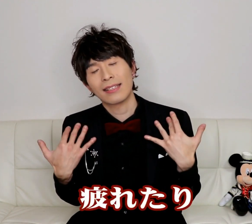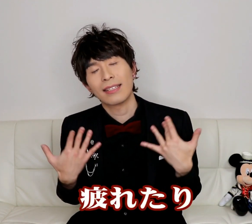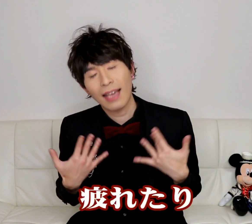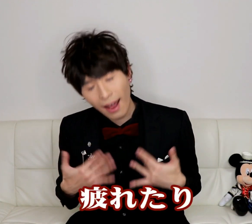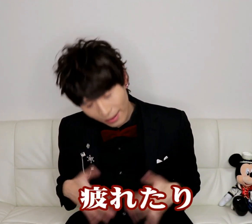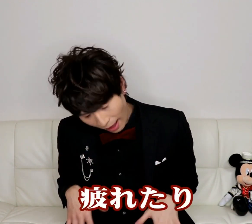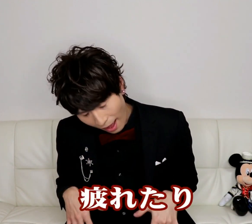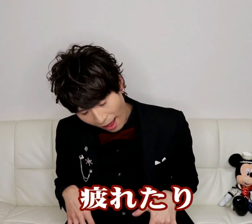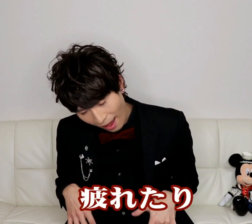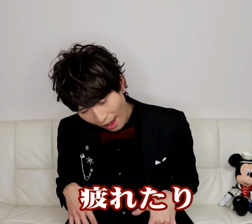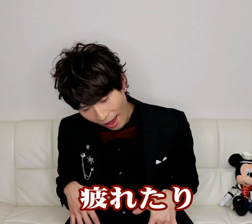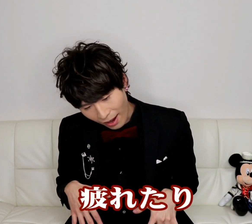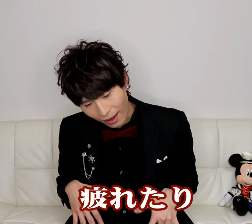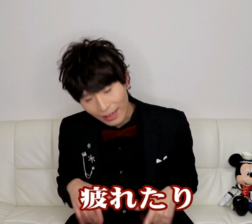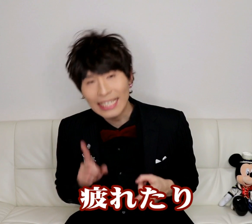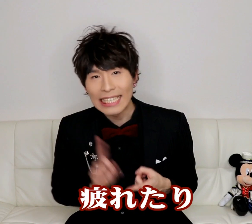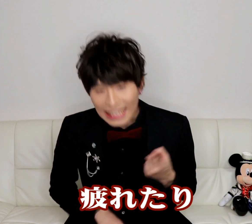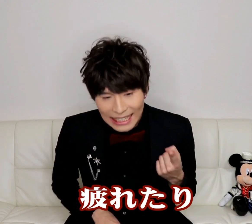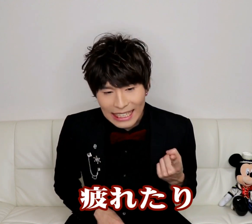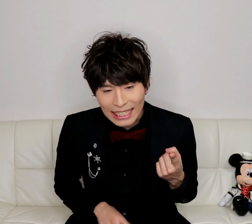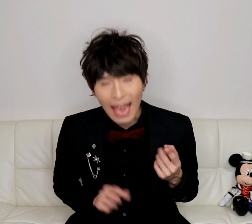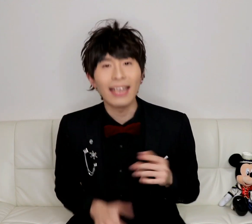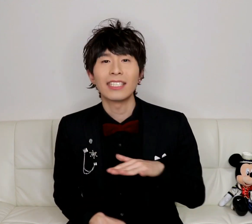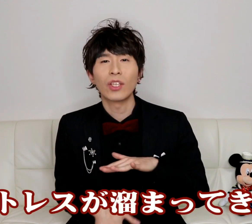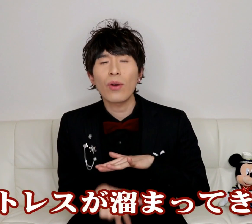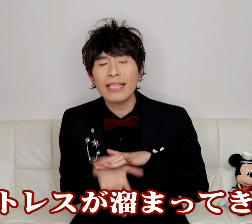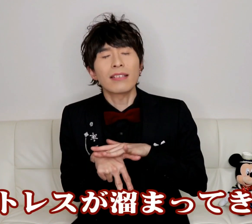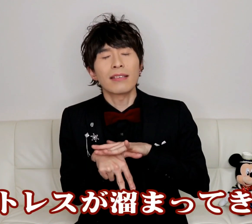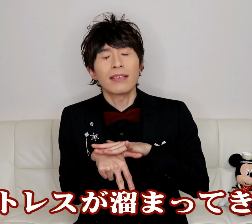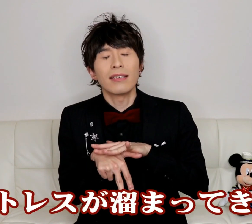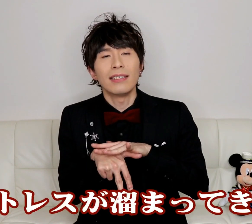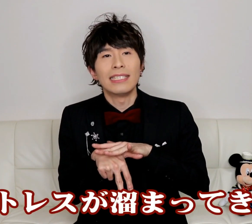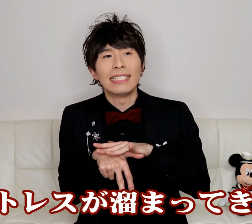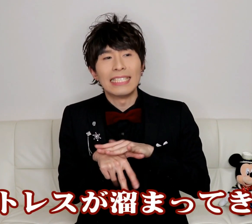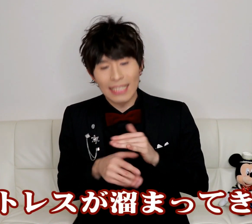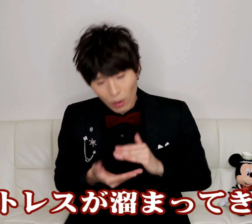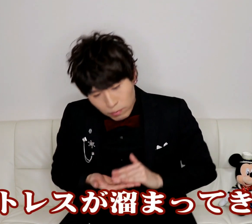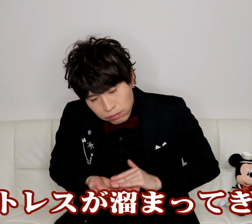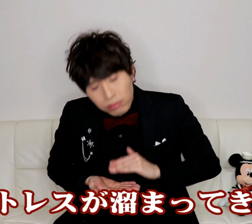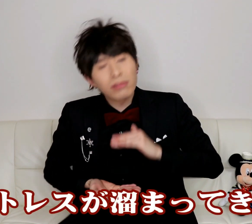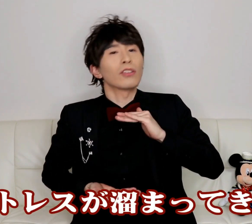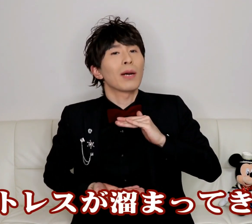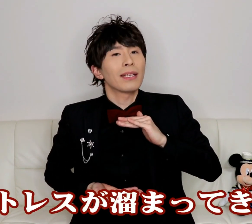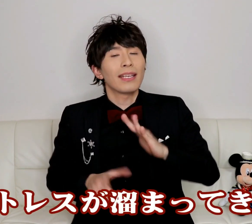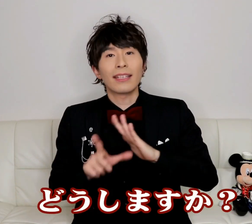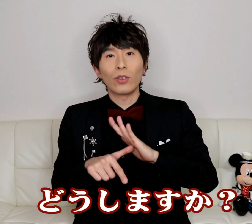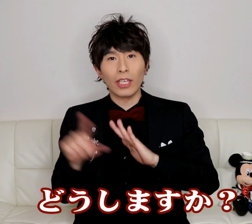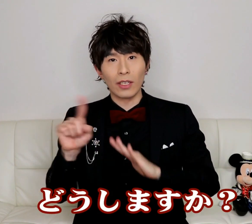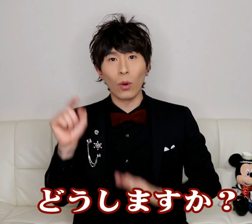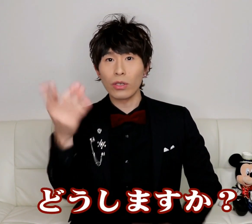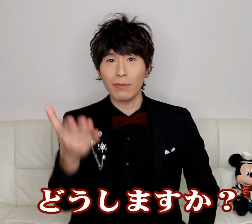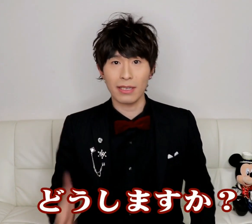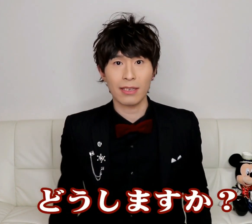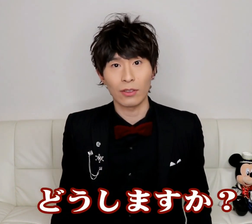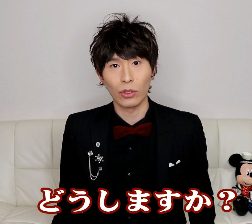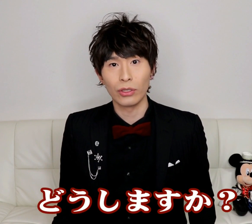疲れたディえーストレスこう溜まってきた時どうしますかという